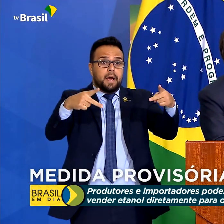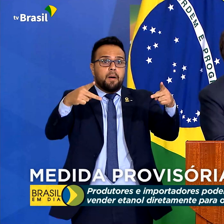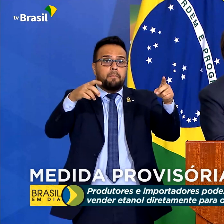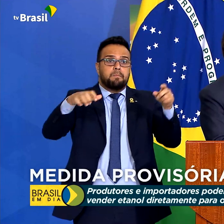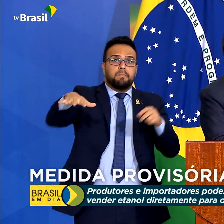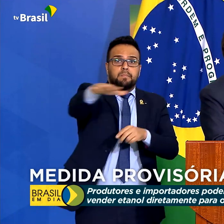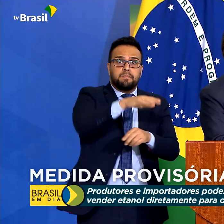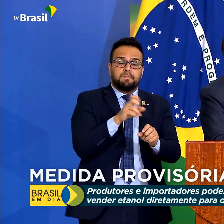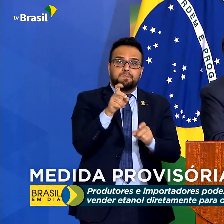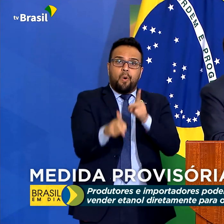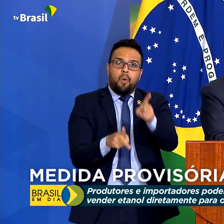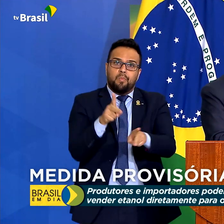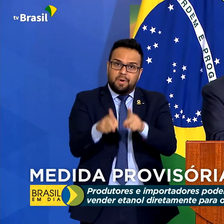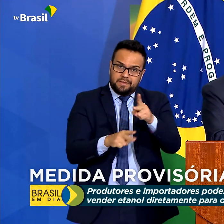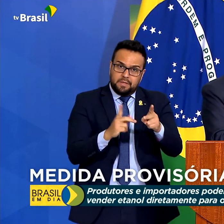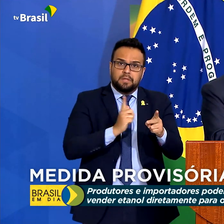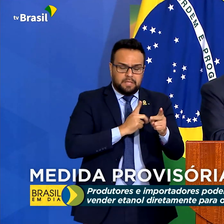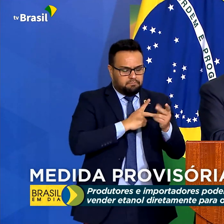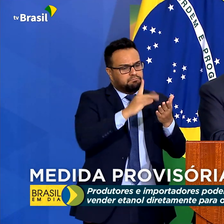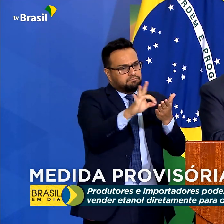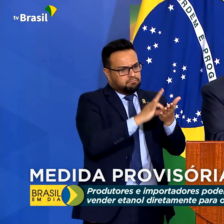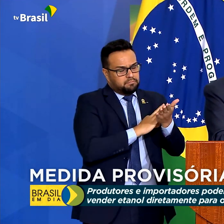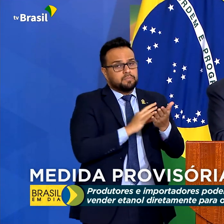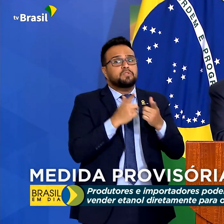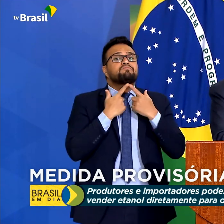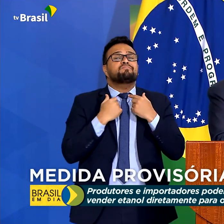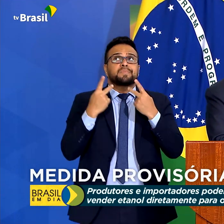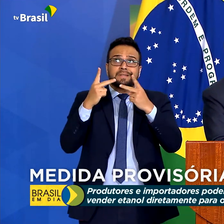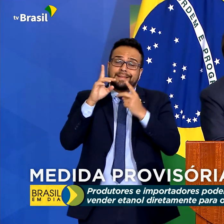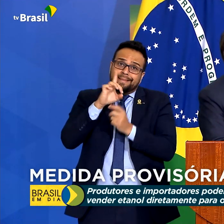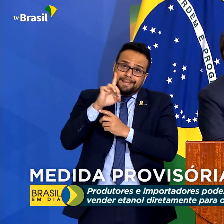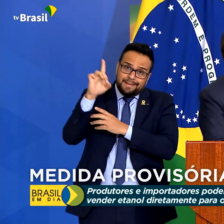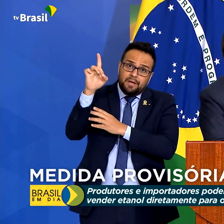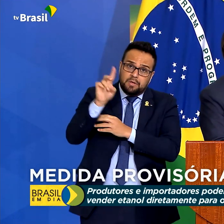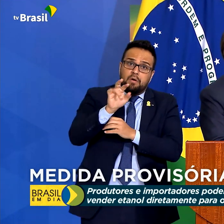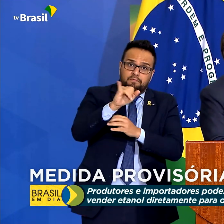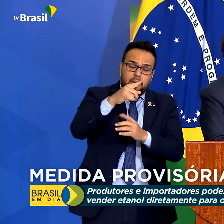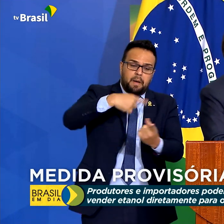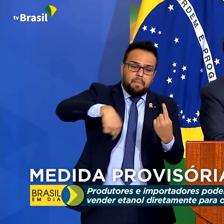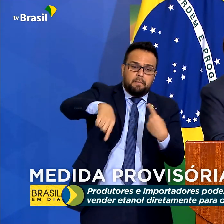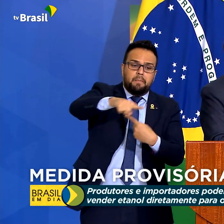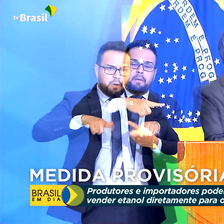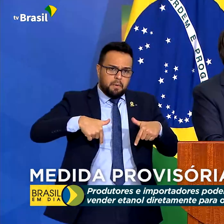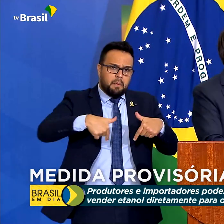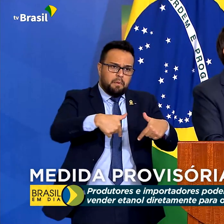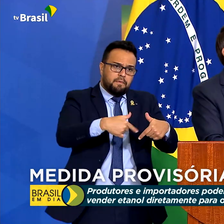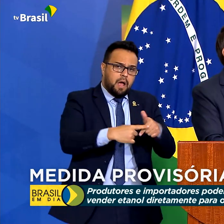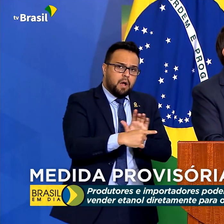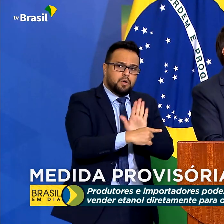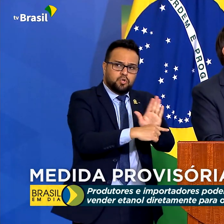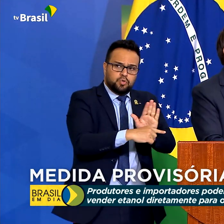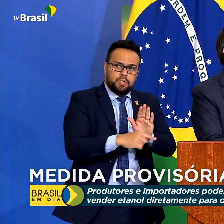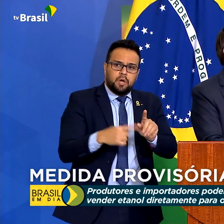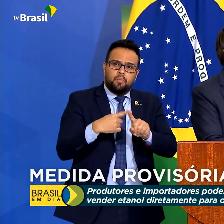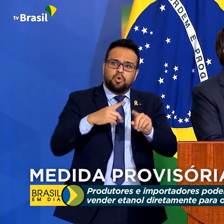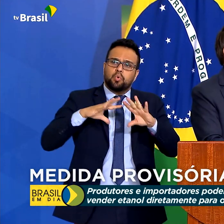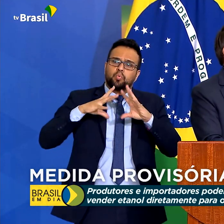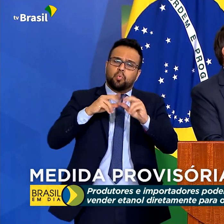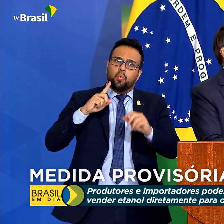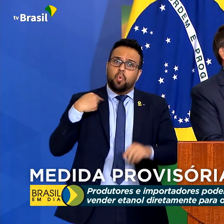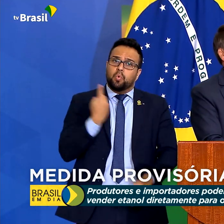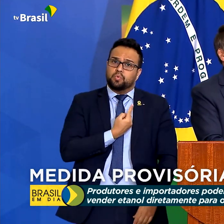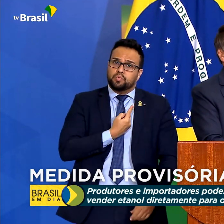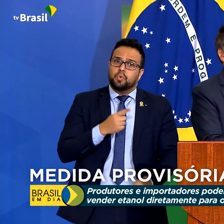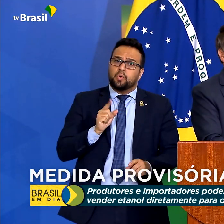está aí a medida provisória assinada, se Deus quiser ela tramitará sem percalços, porque todos nós